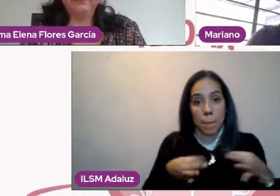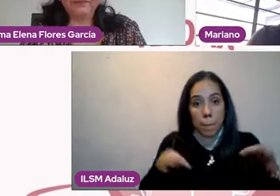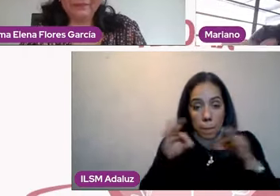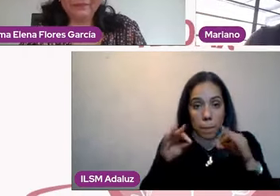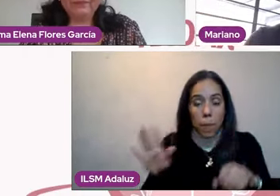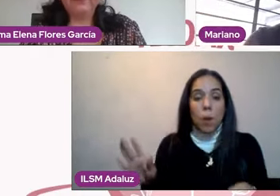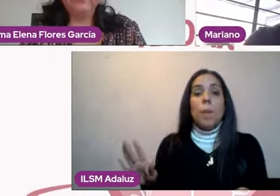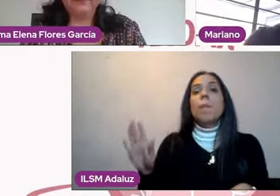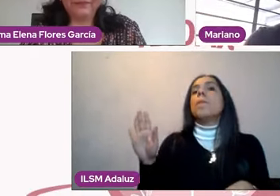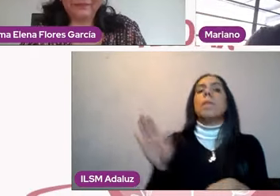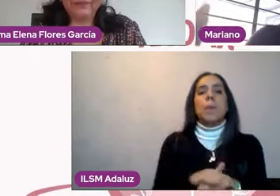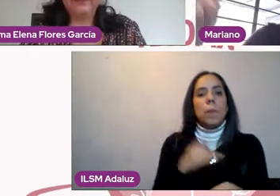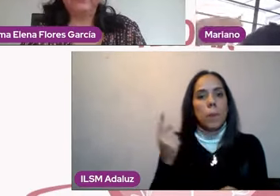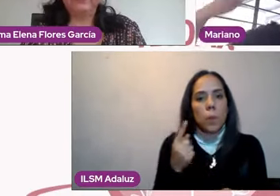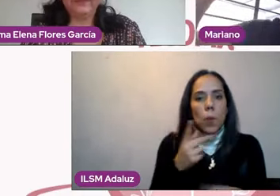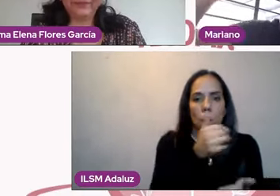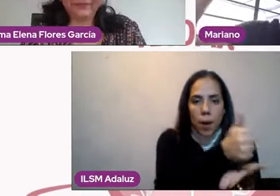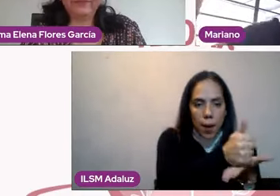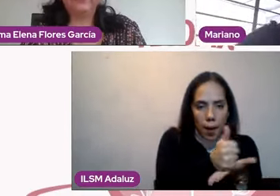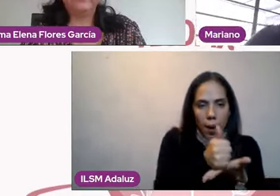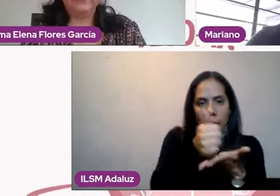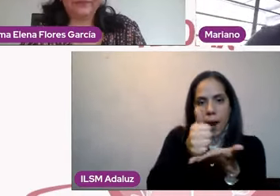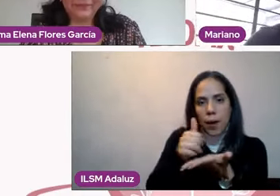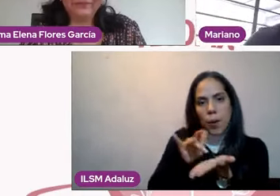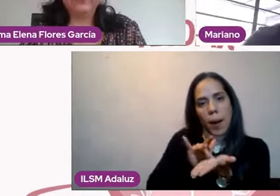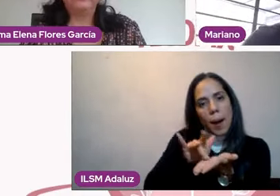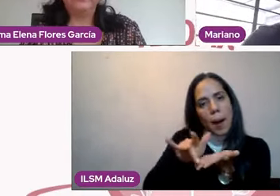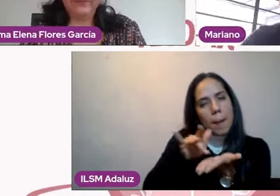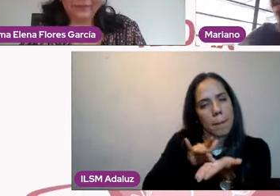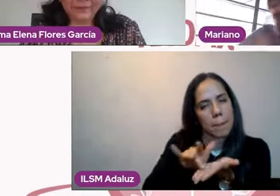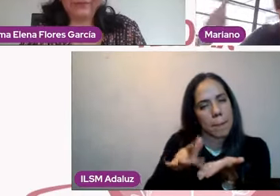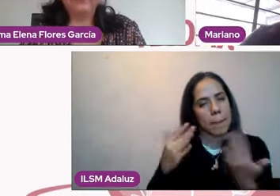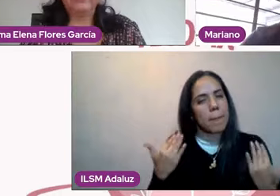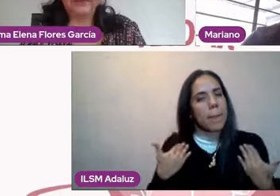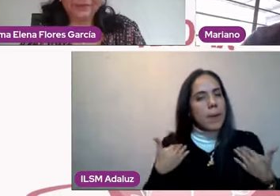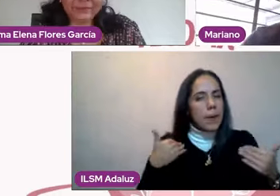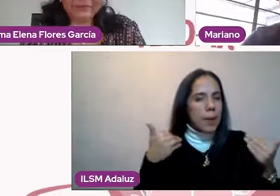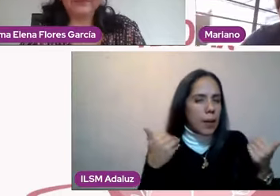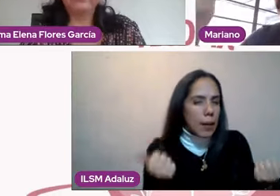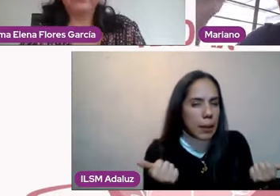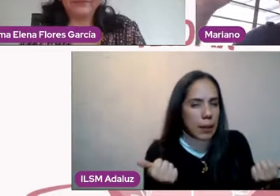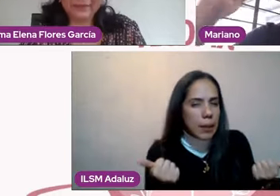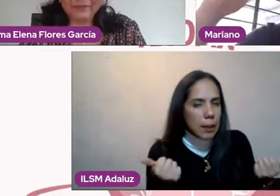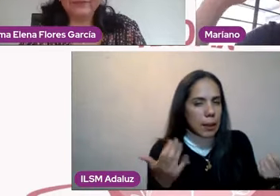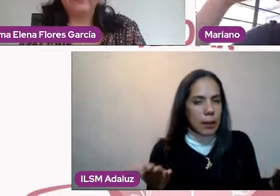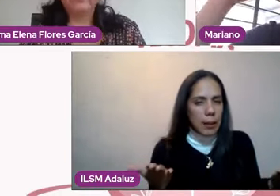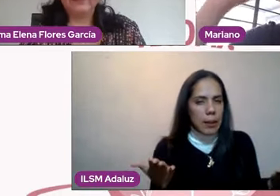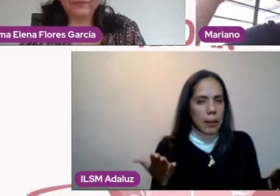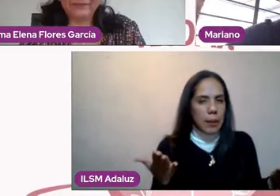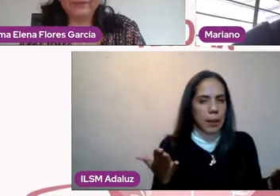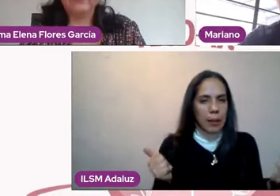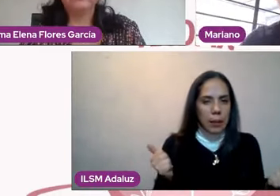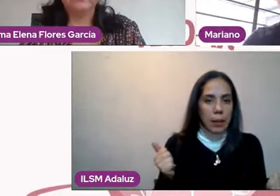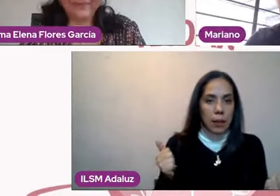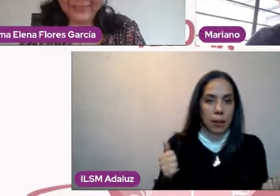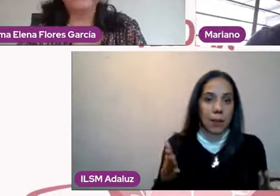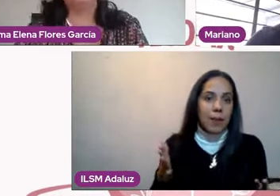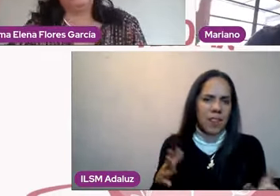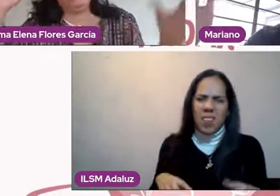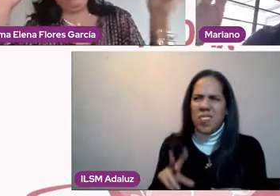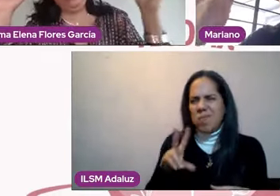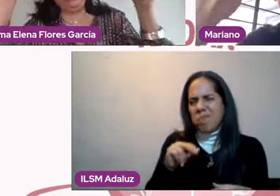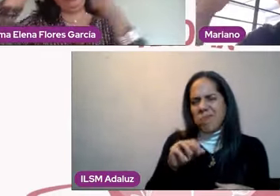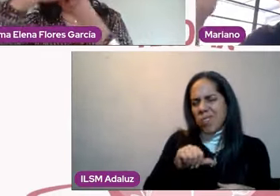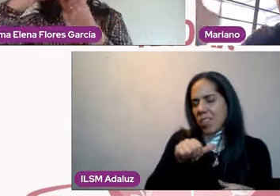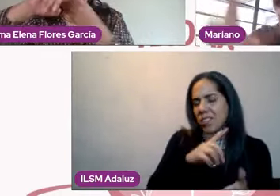que no tienen nada que ver ni con todo este deber ser y que no tienen nada que ver ni con el coaching, ¿no? Que